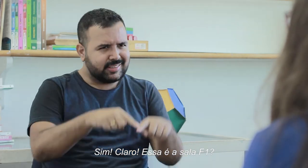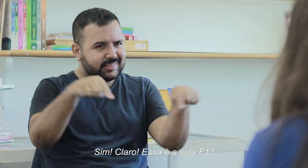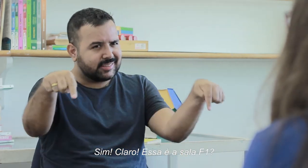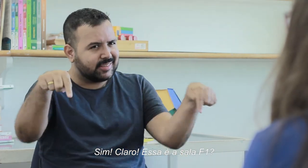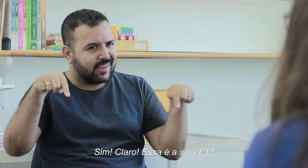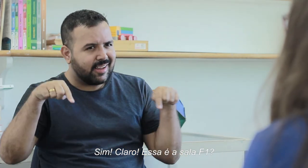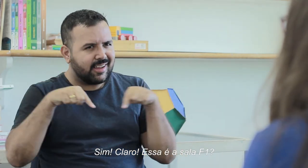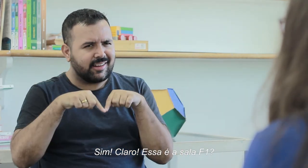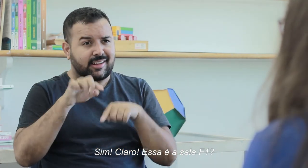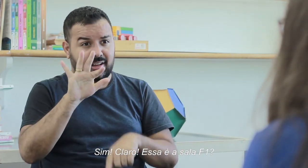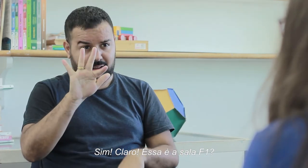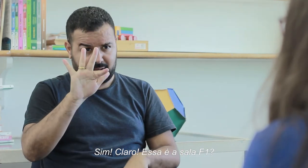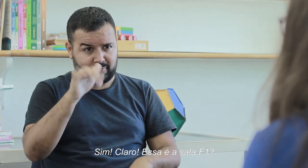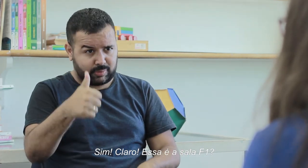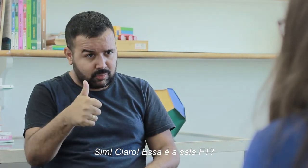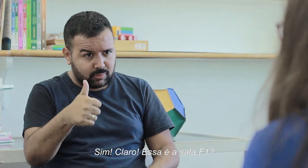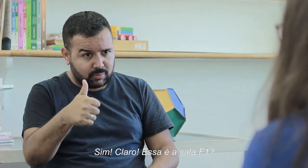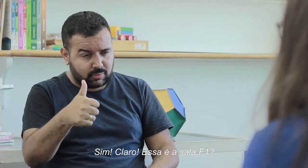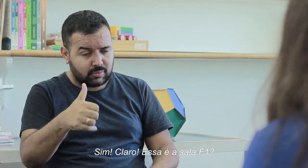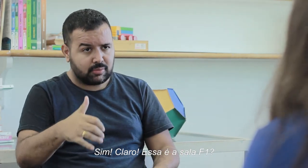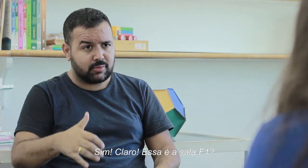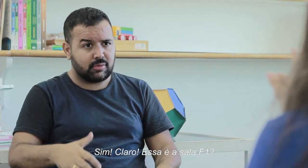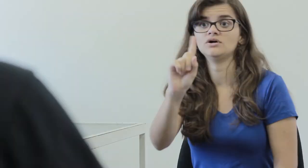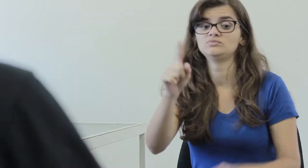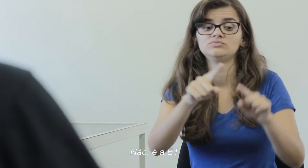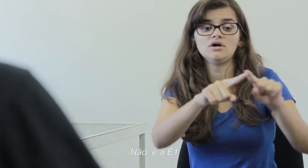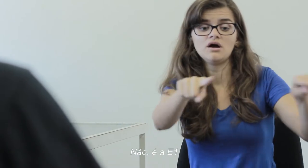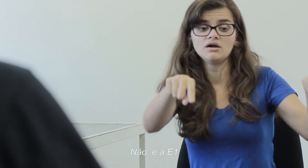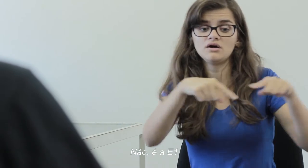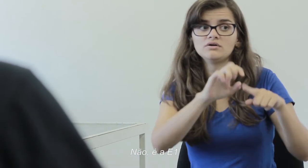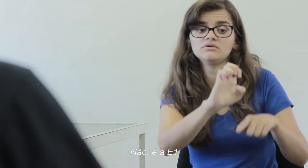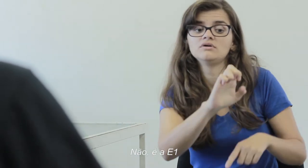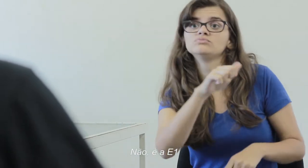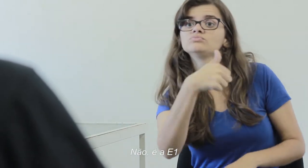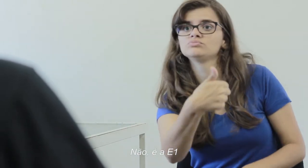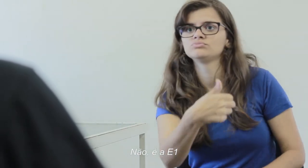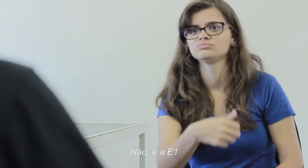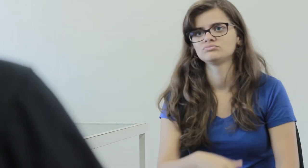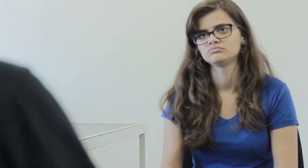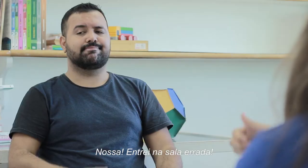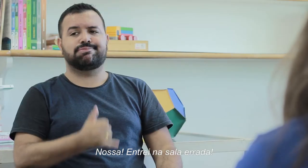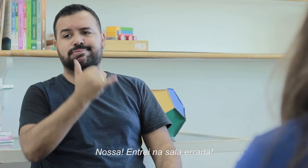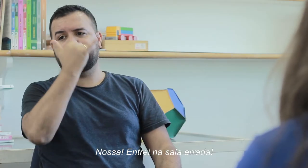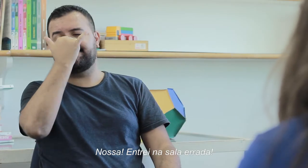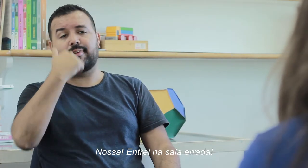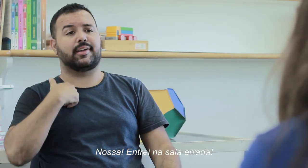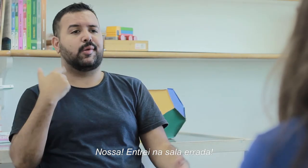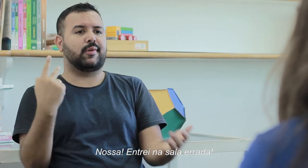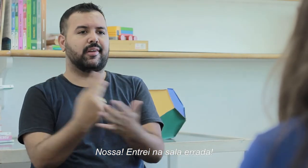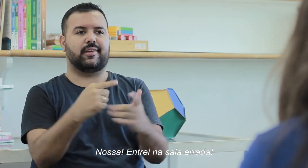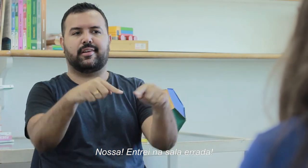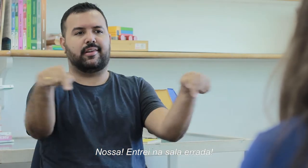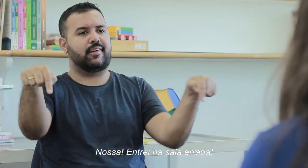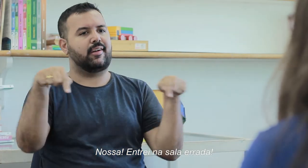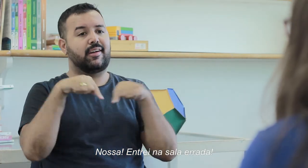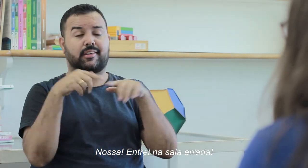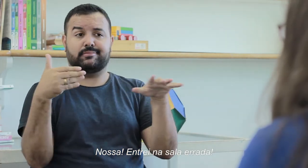Essa aqui é a sala F1? Não, essa é E1. Nossa, entrei na sala errada.